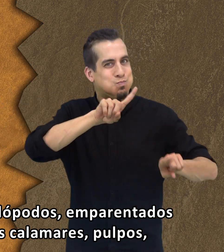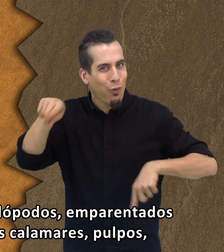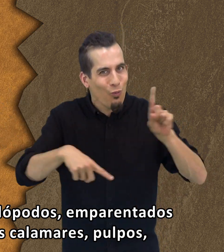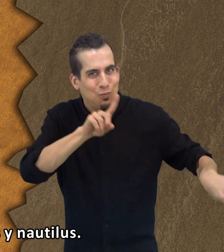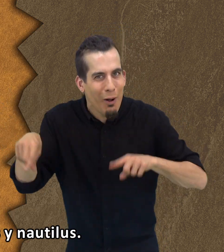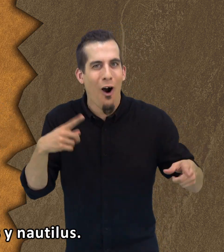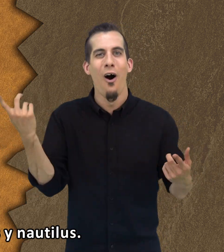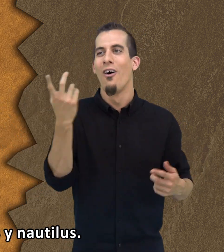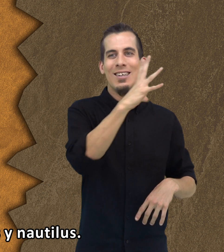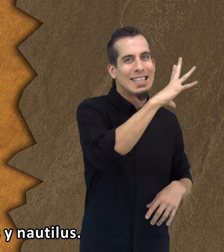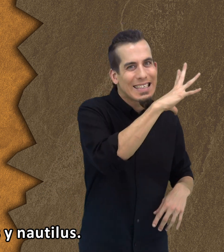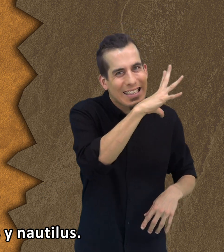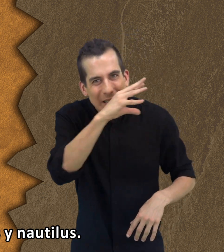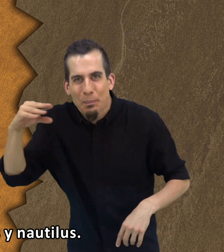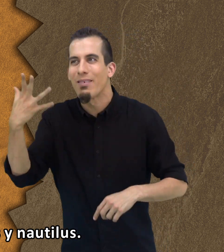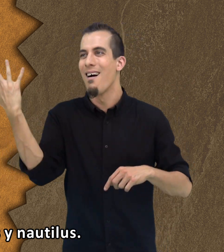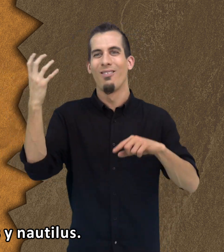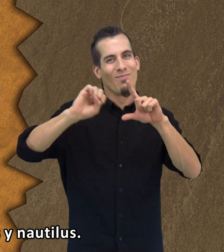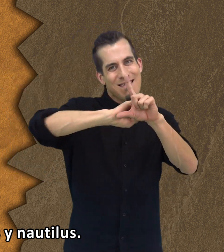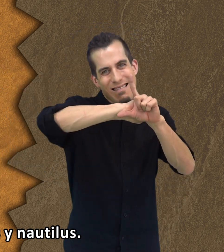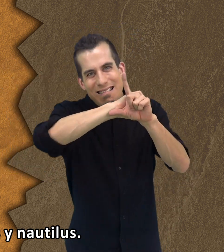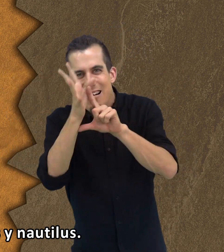y y Gracias.